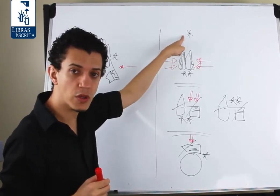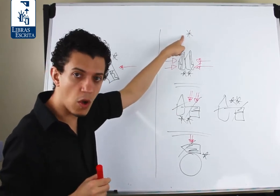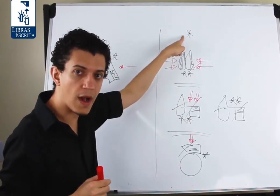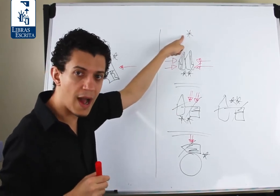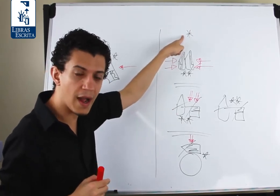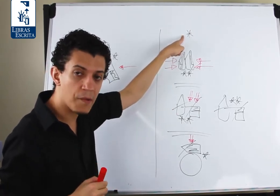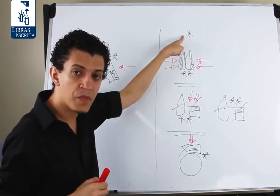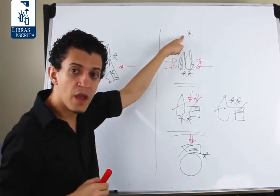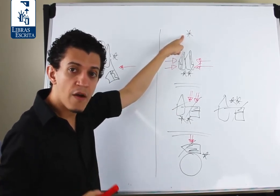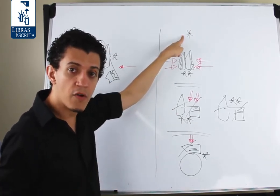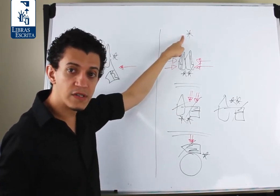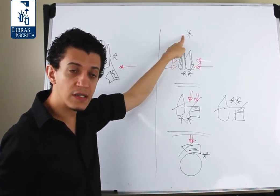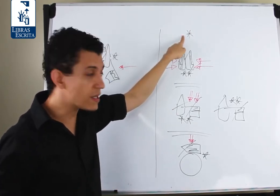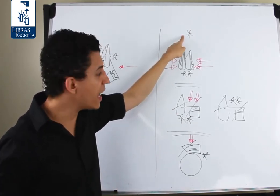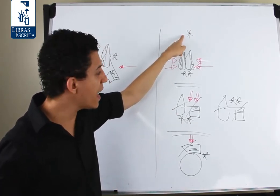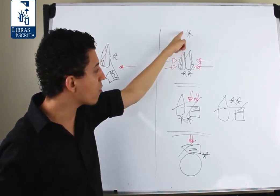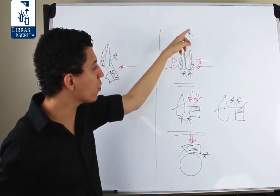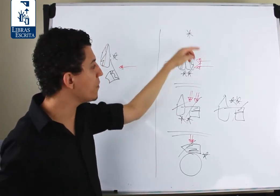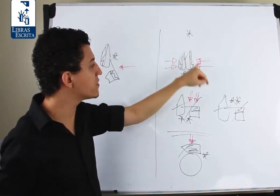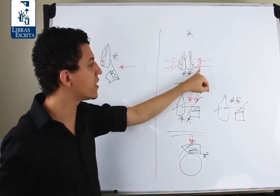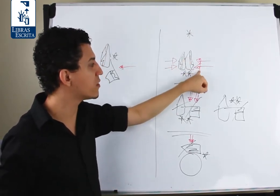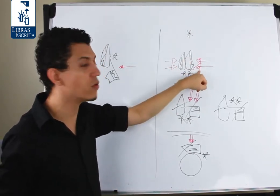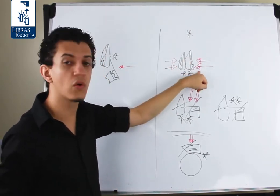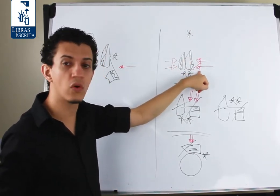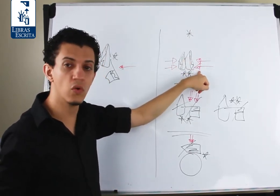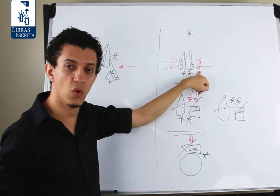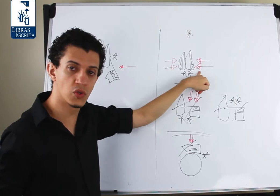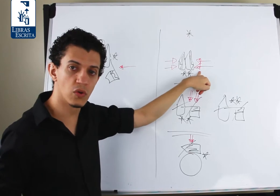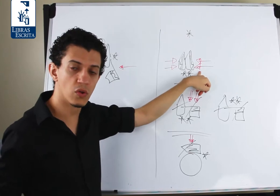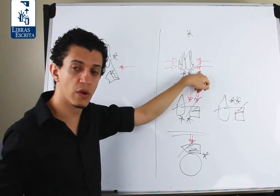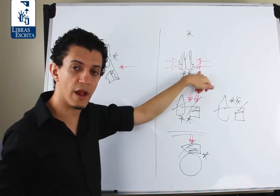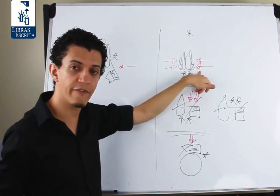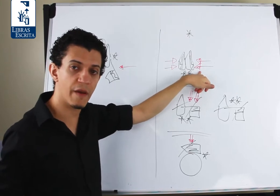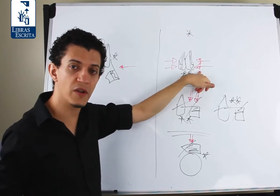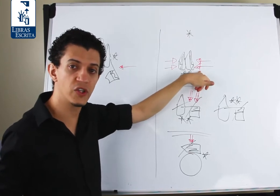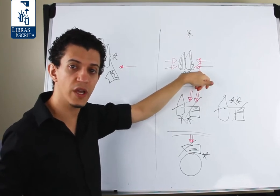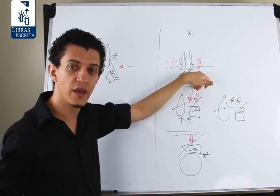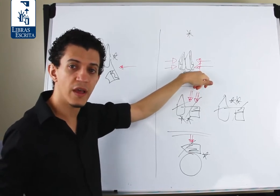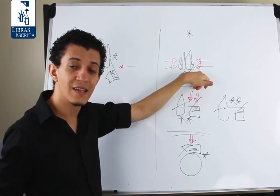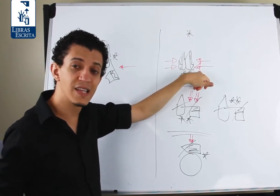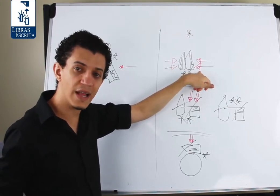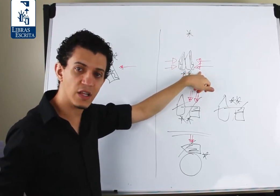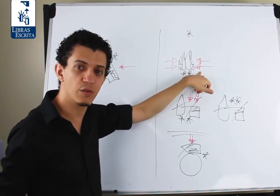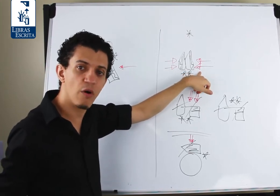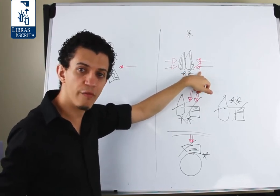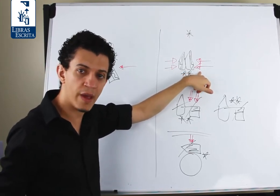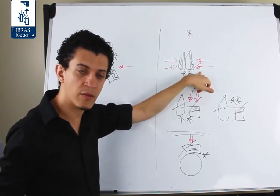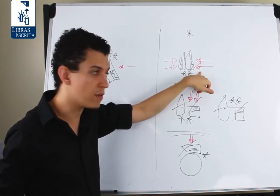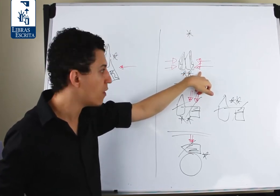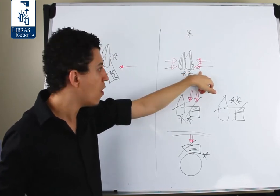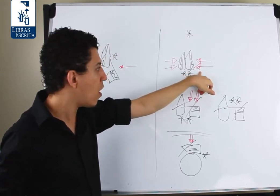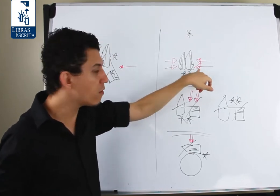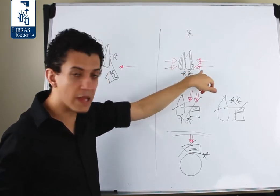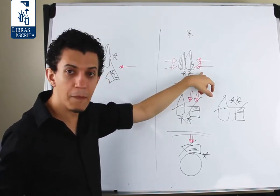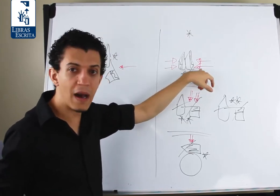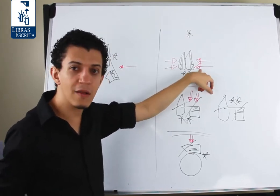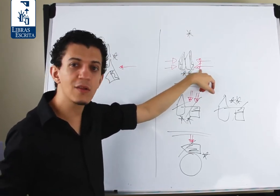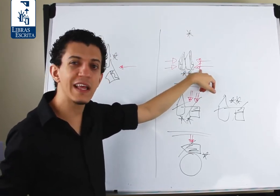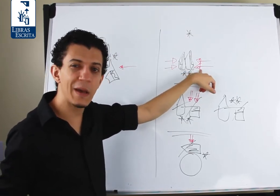tocar, você está economizando no uso do grafema de seta de movimento. Olha o trabalho que eu teria